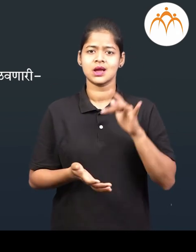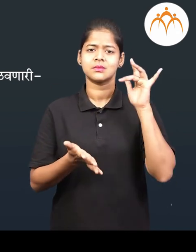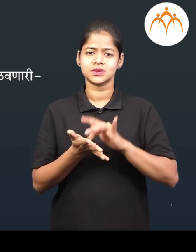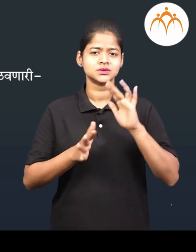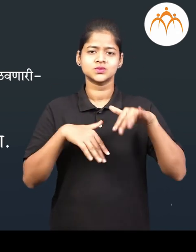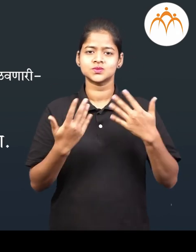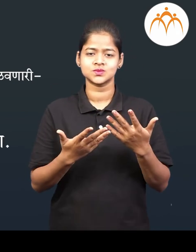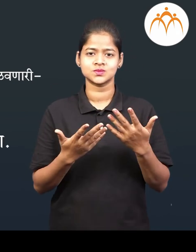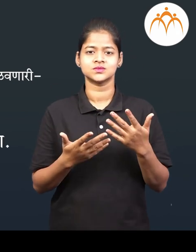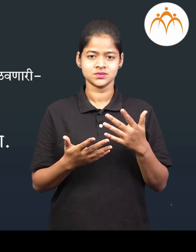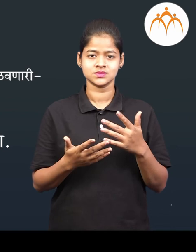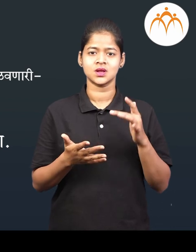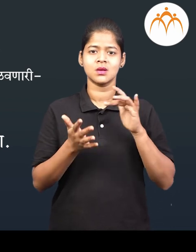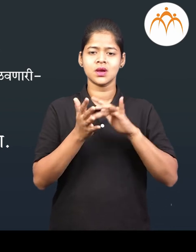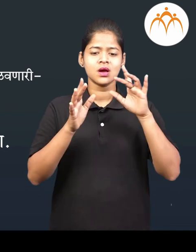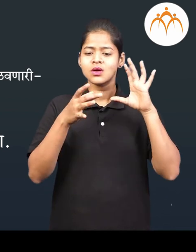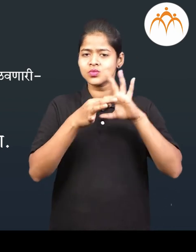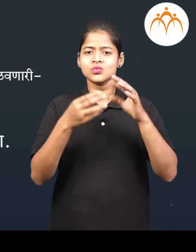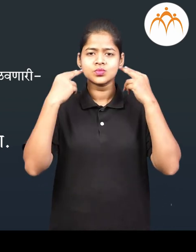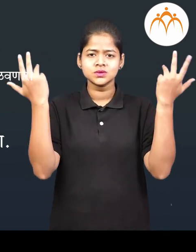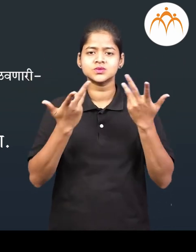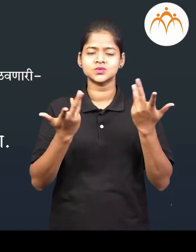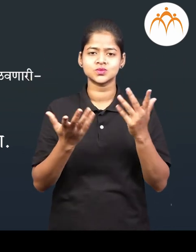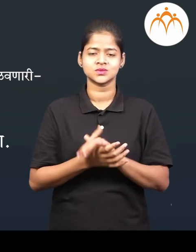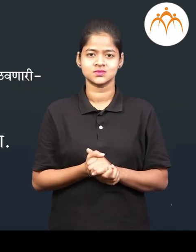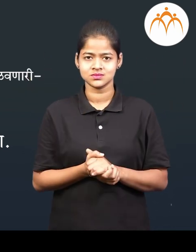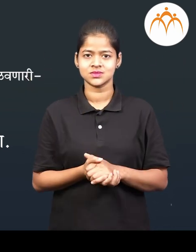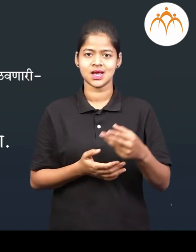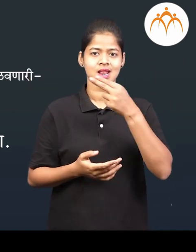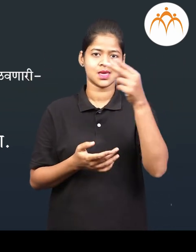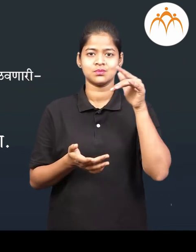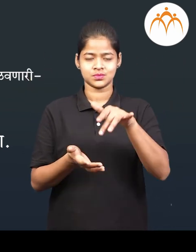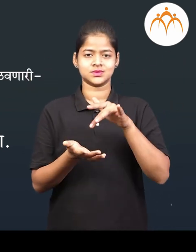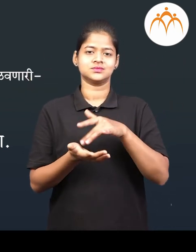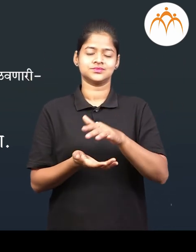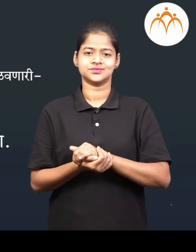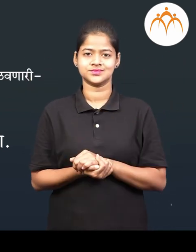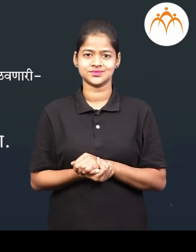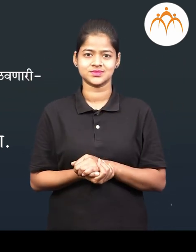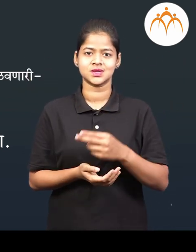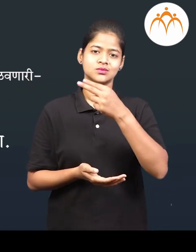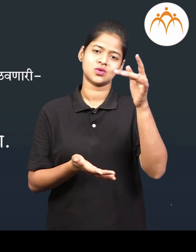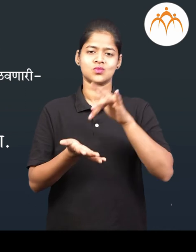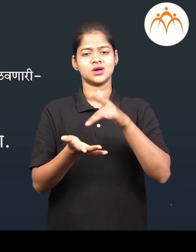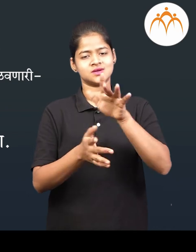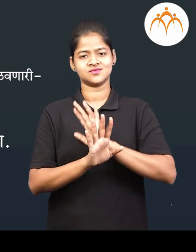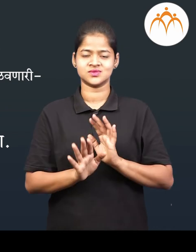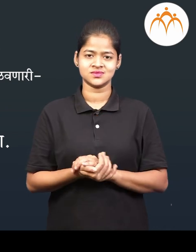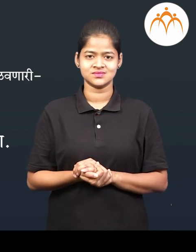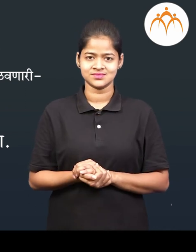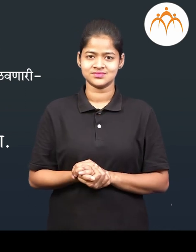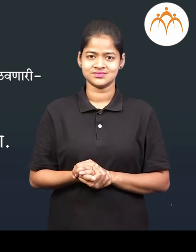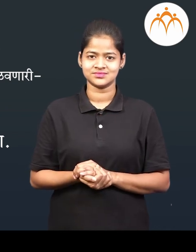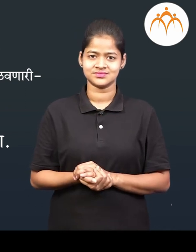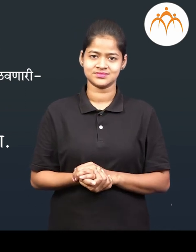पुढेल ठिकाने कशा साथी प्रसिध्धा है तेलिहा। सावर गाव, शेंड गाव,